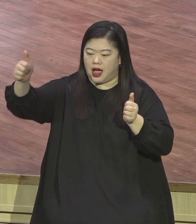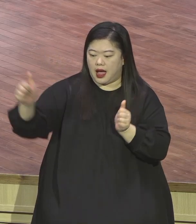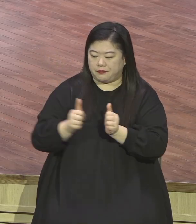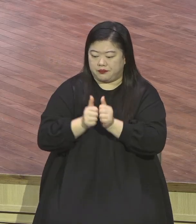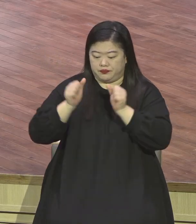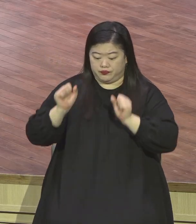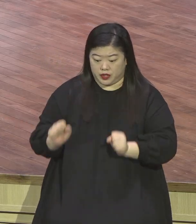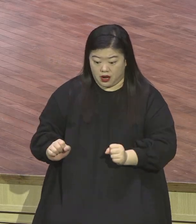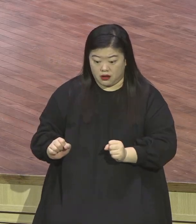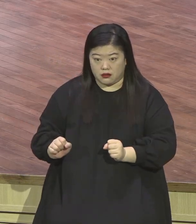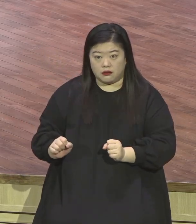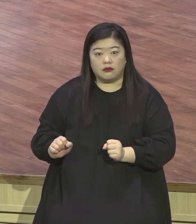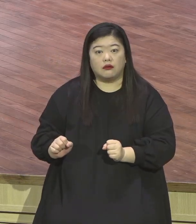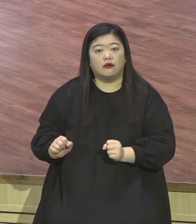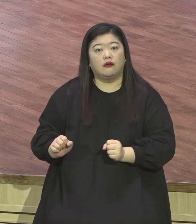이게 보통 말입니까